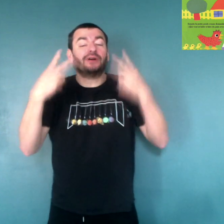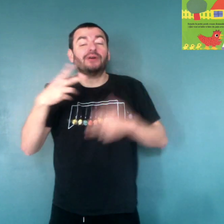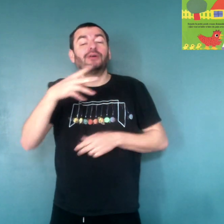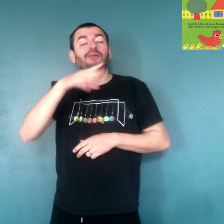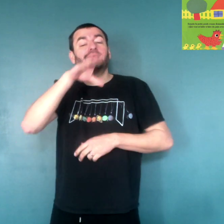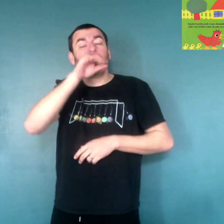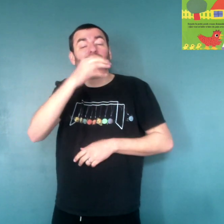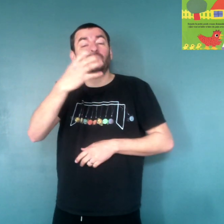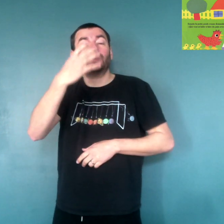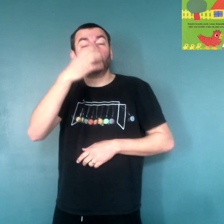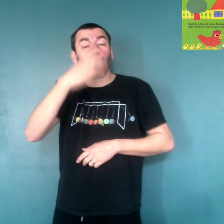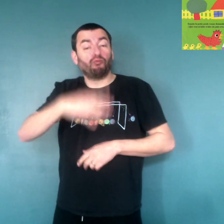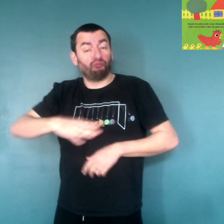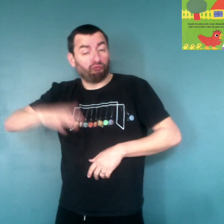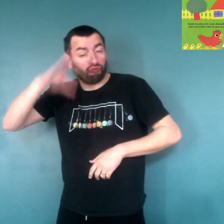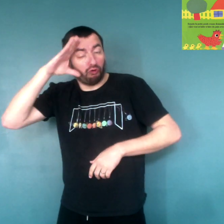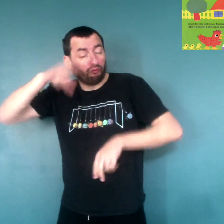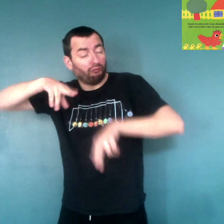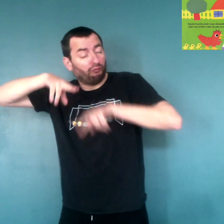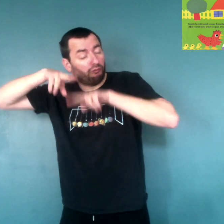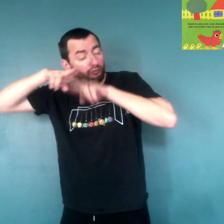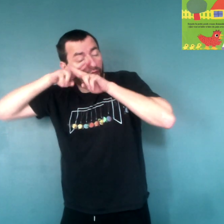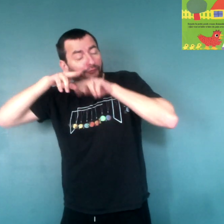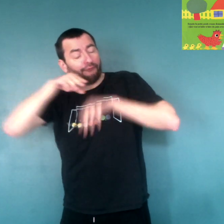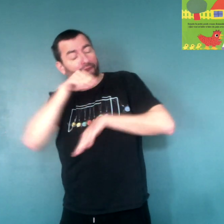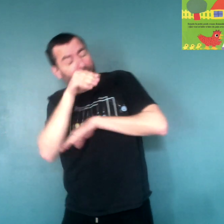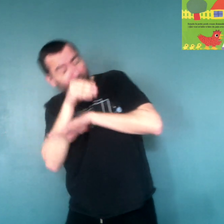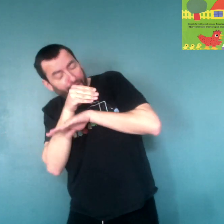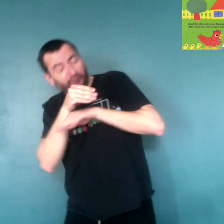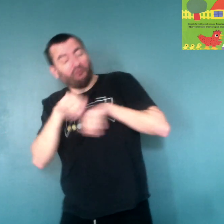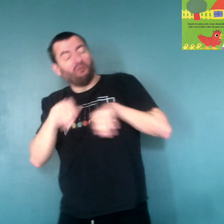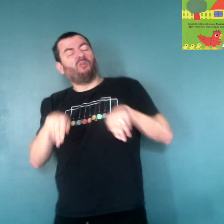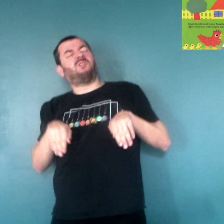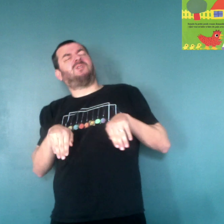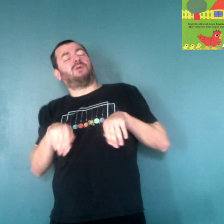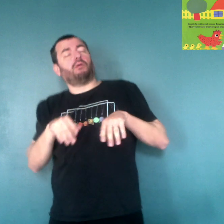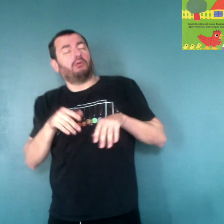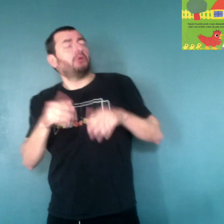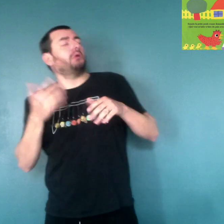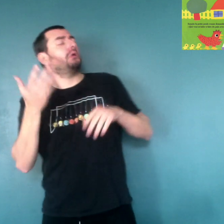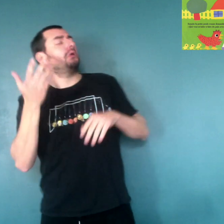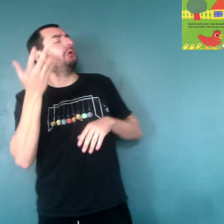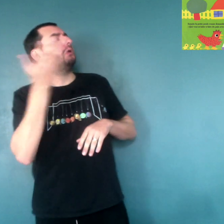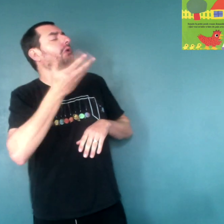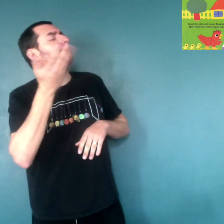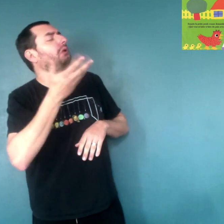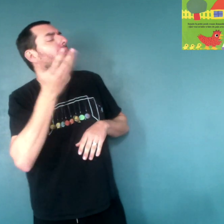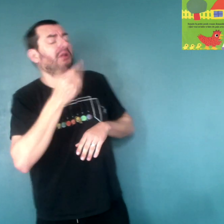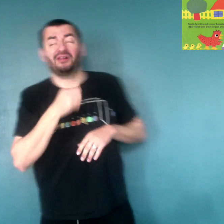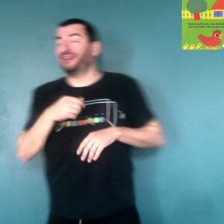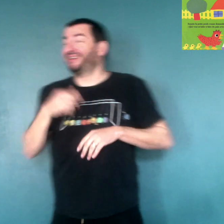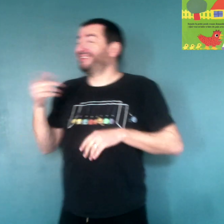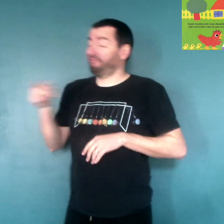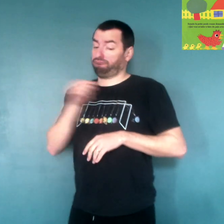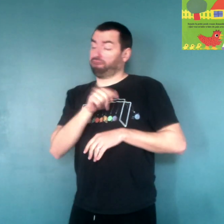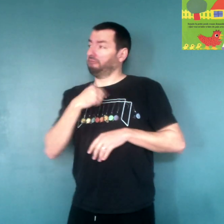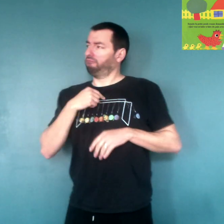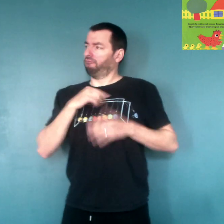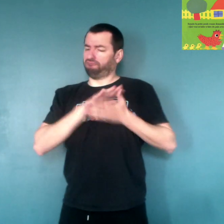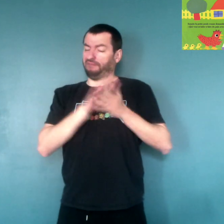Le chat, le canard et le cochon sont en train de dormir. Hein, hein, hein, qu'est-ce qu'il... quoi ? Ça